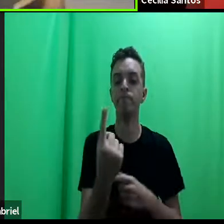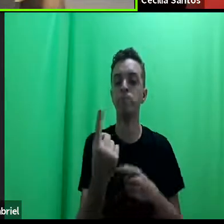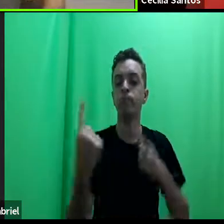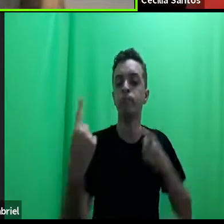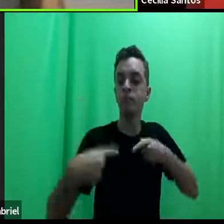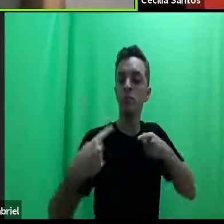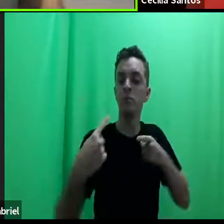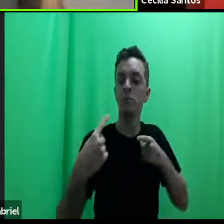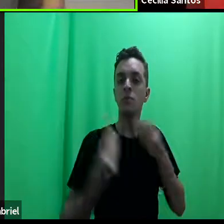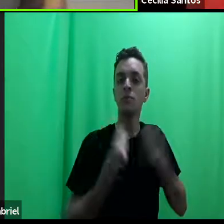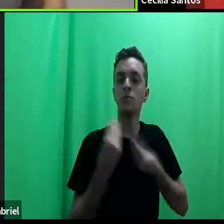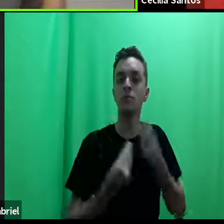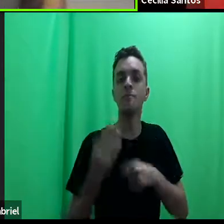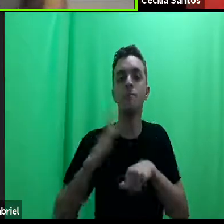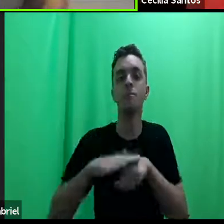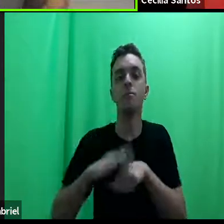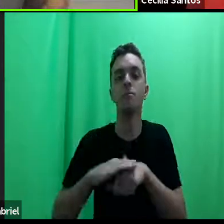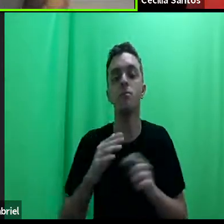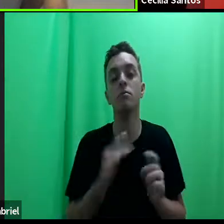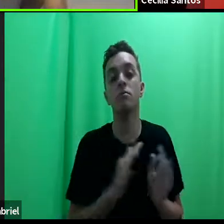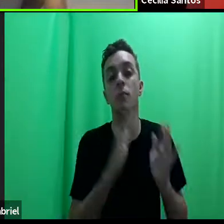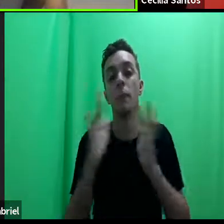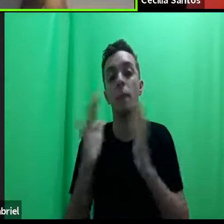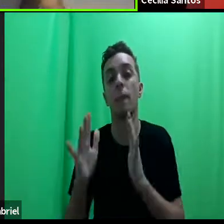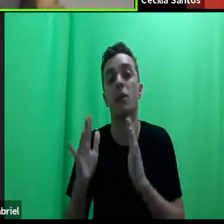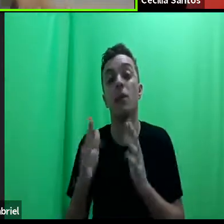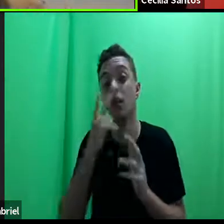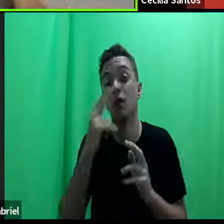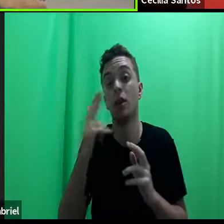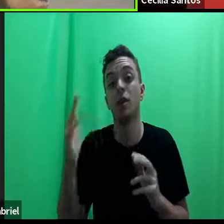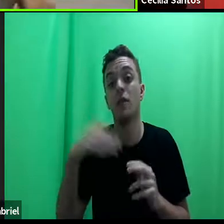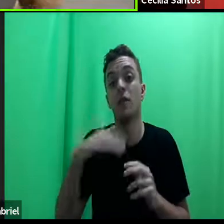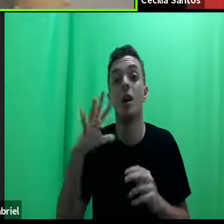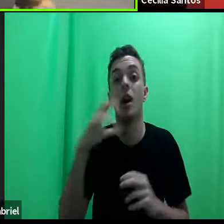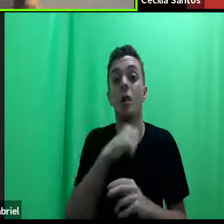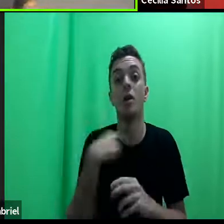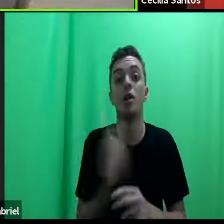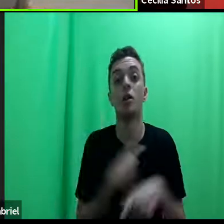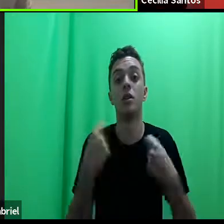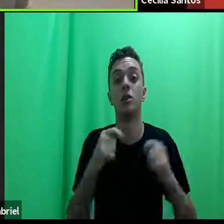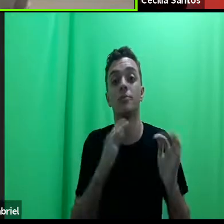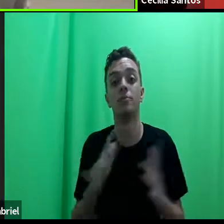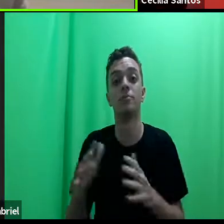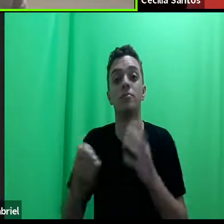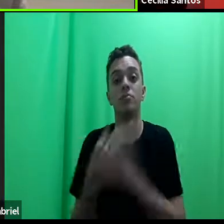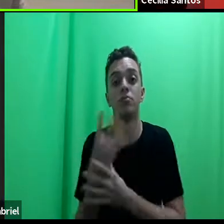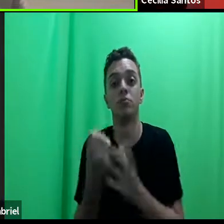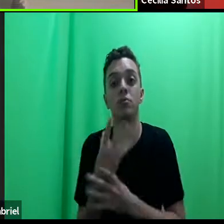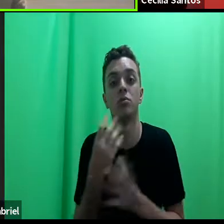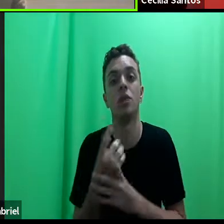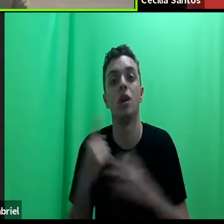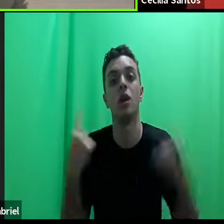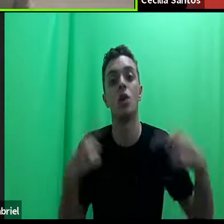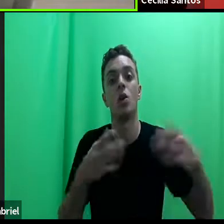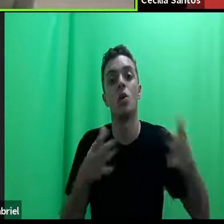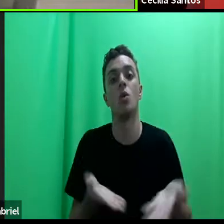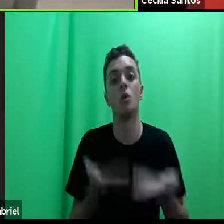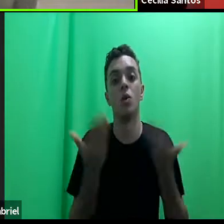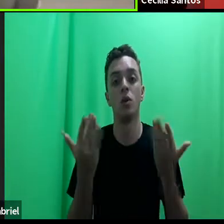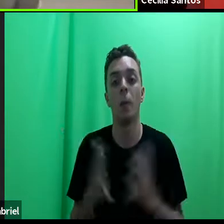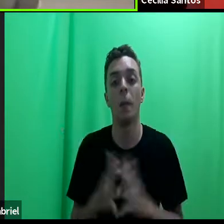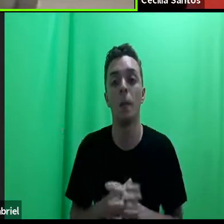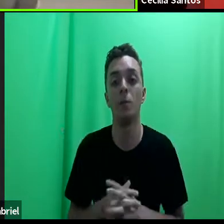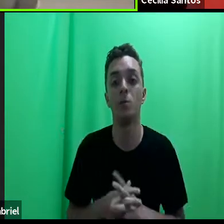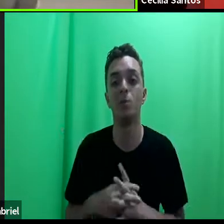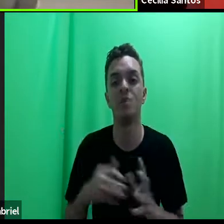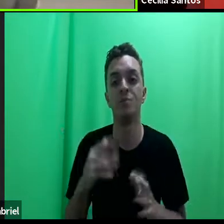esses processos, eles parecem que estão vindo como uma onda e a gente tem que produzir essa resistência no que toca à produção